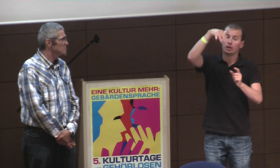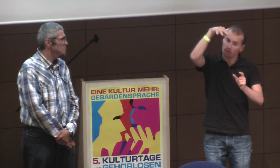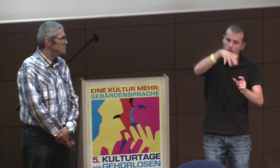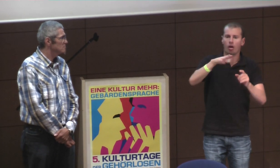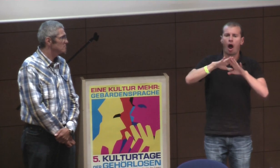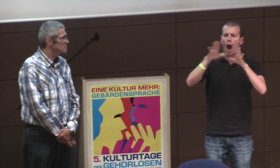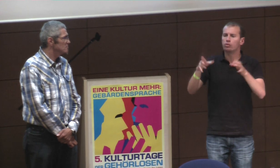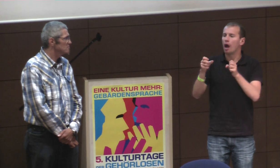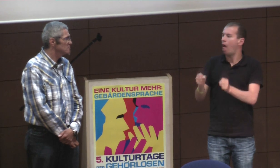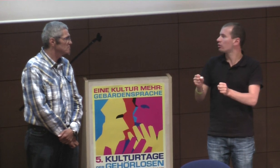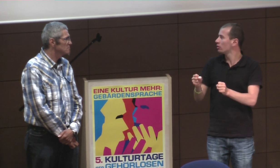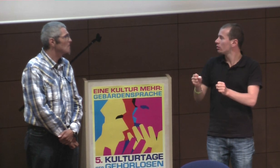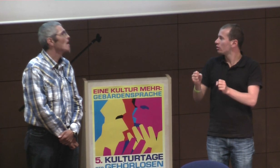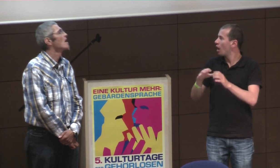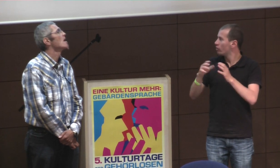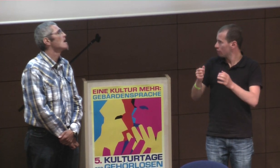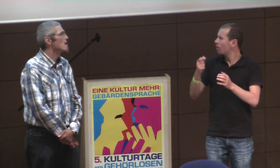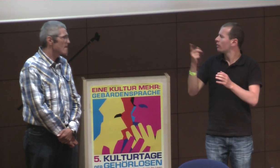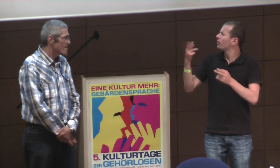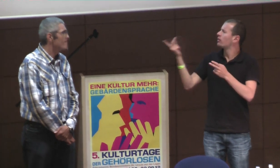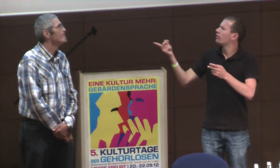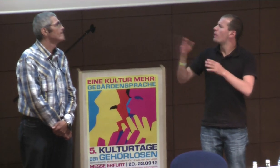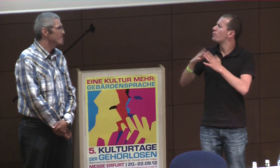vorliegt, dass man, äh, äh, es gibt ja jeder Kommune, oder,